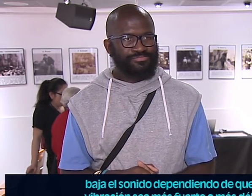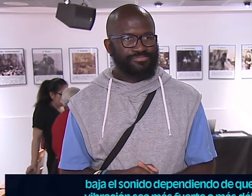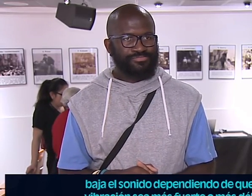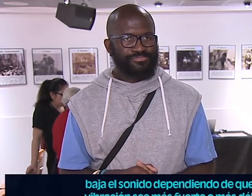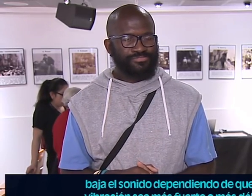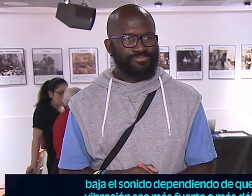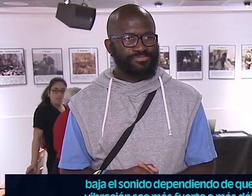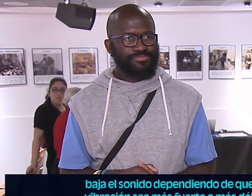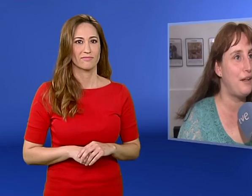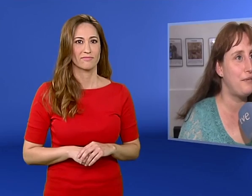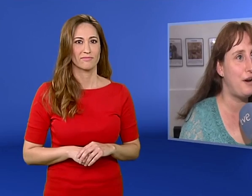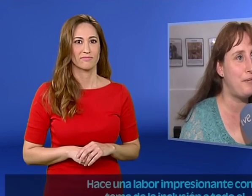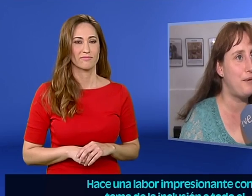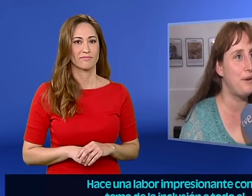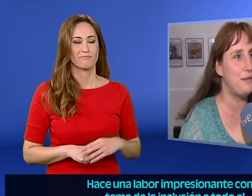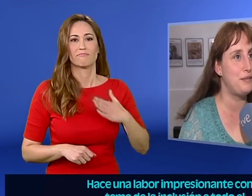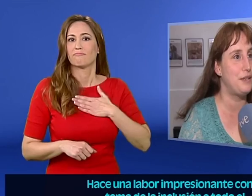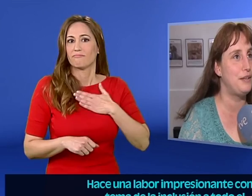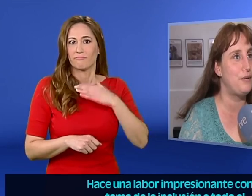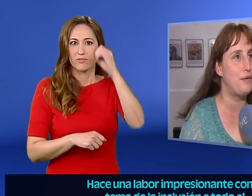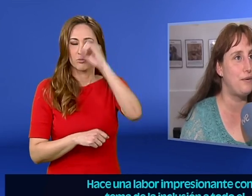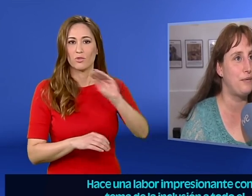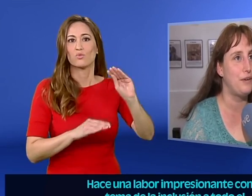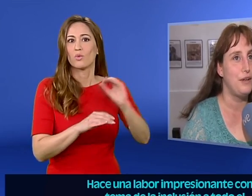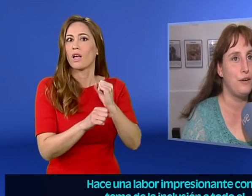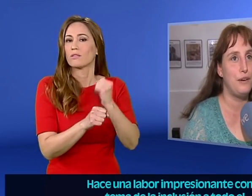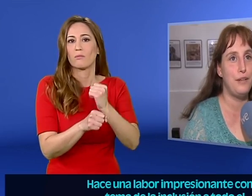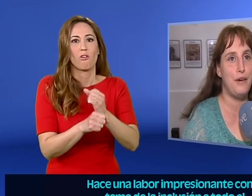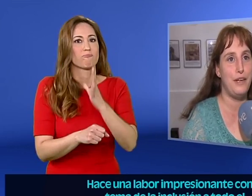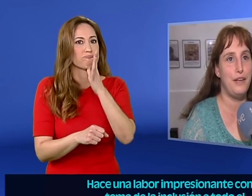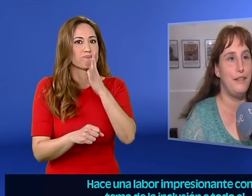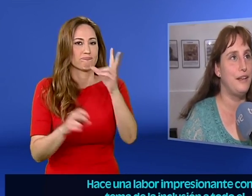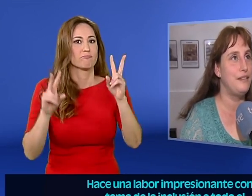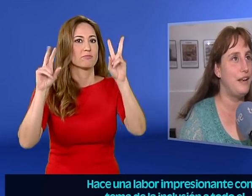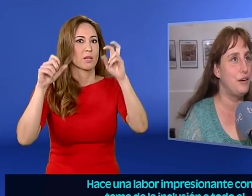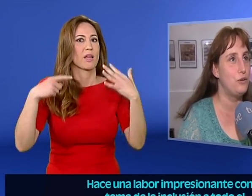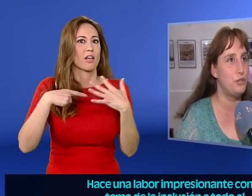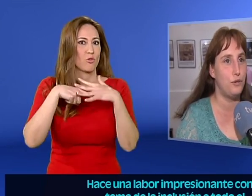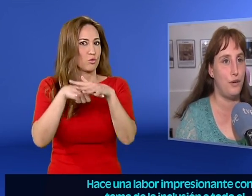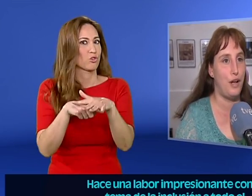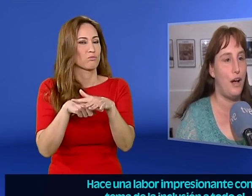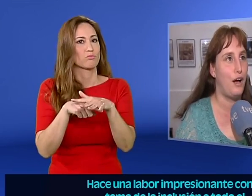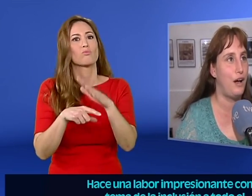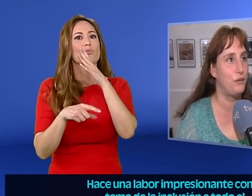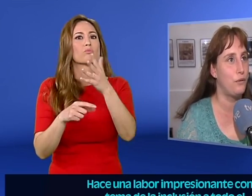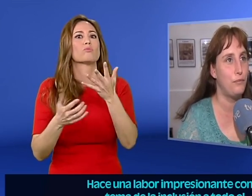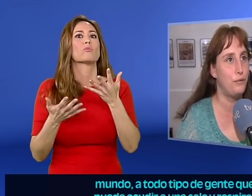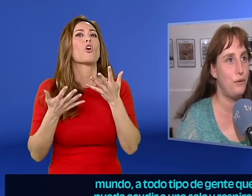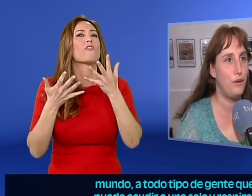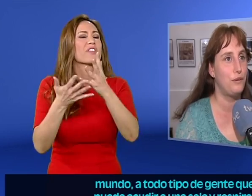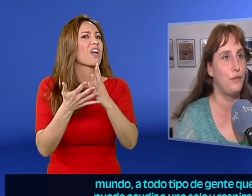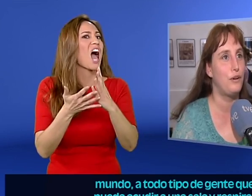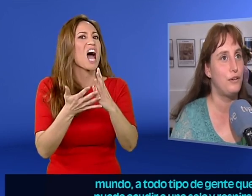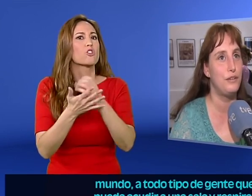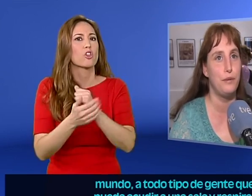vibración sea más fuerte o más débil. Hace una labor impresionante con el tema de la inclusión a todo el